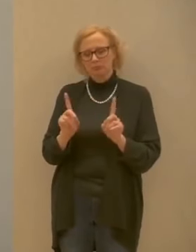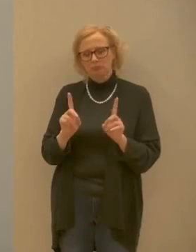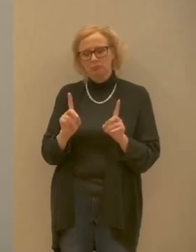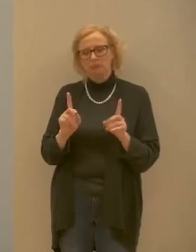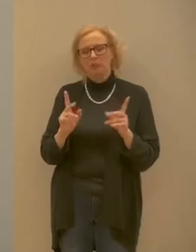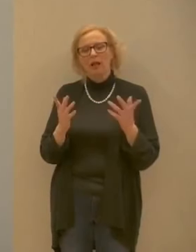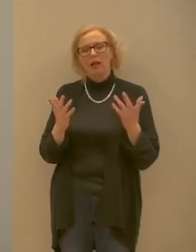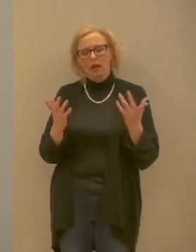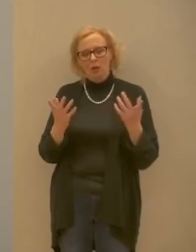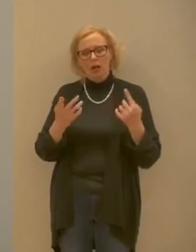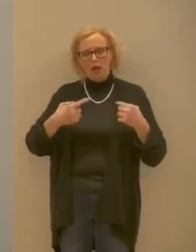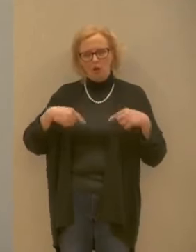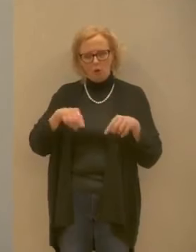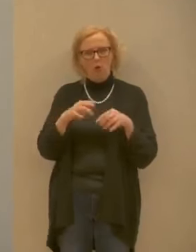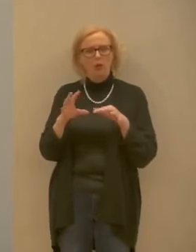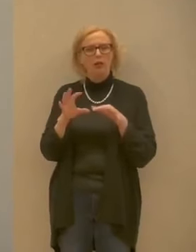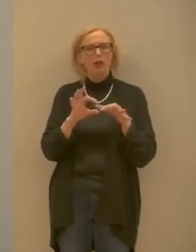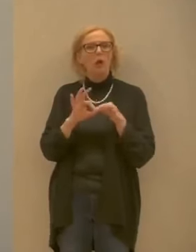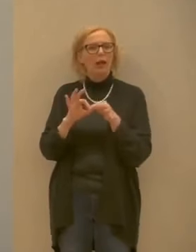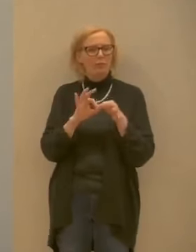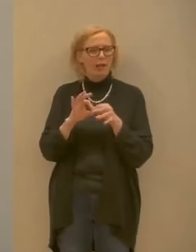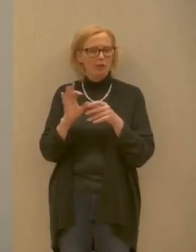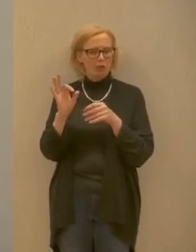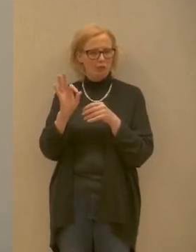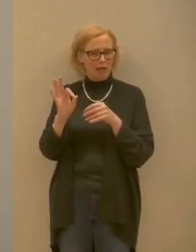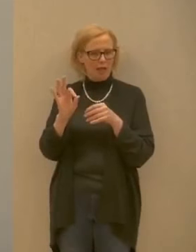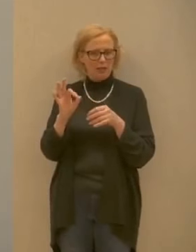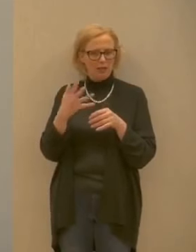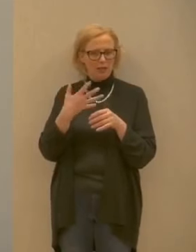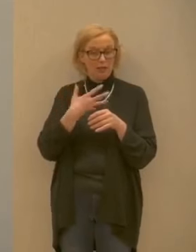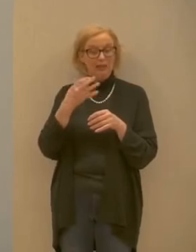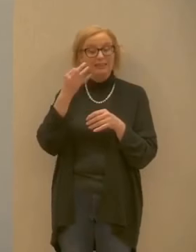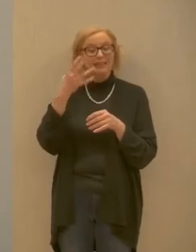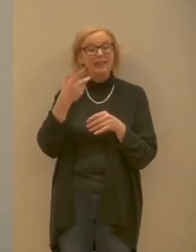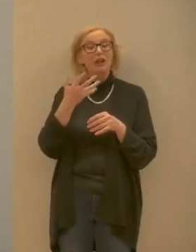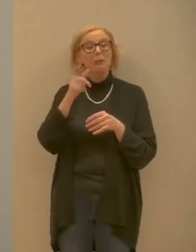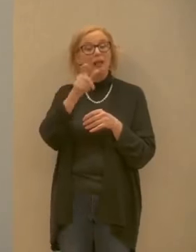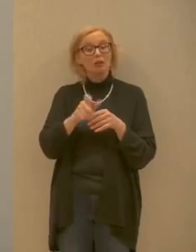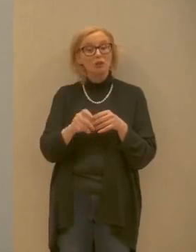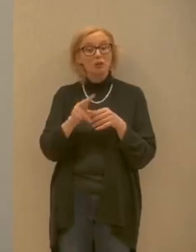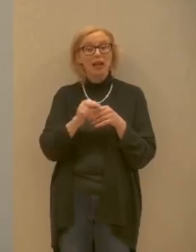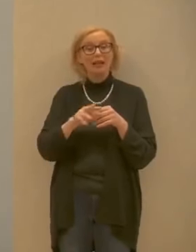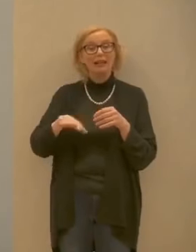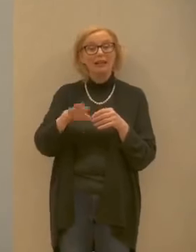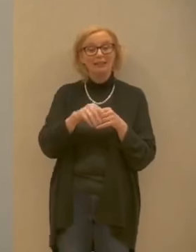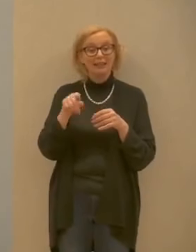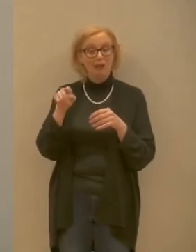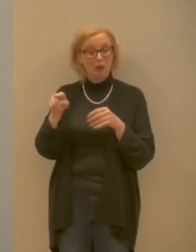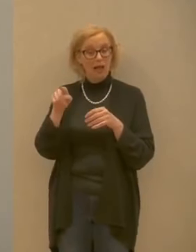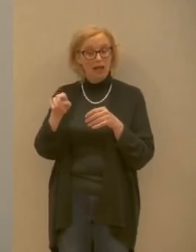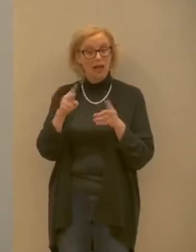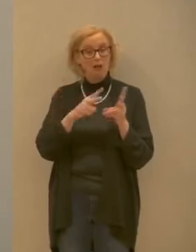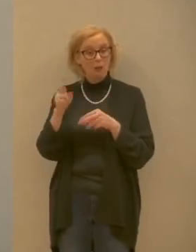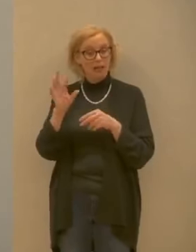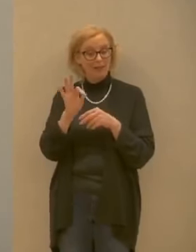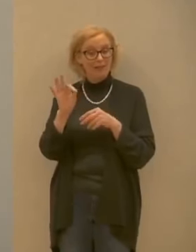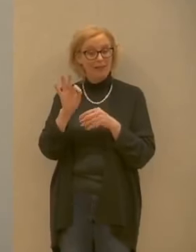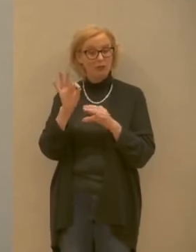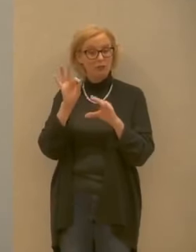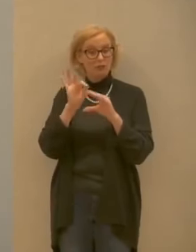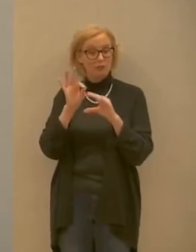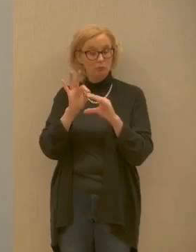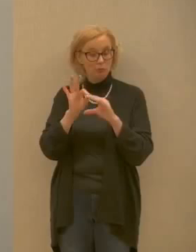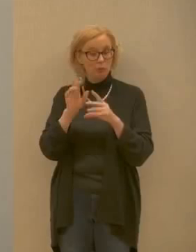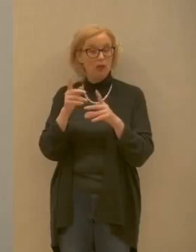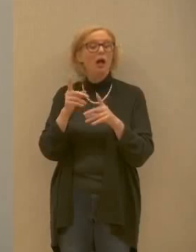Feltre qualora ci fosse un cittadino trentino che è stato tamponato e quindi raffertato da loro ce lo